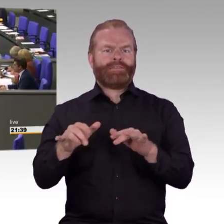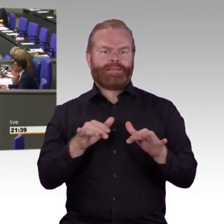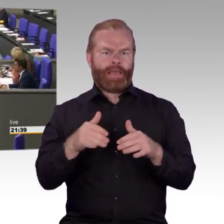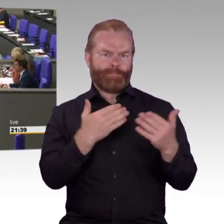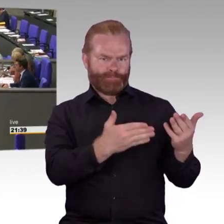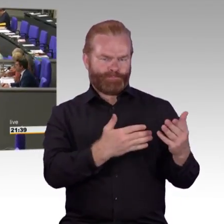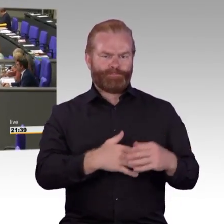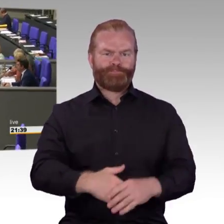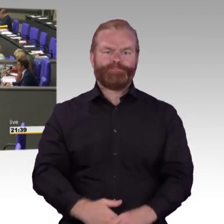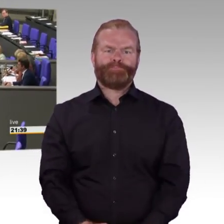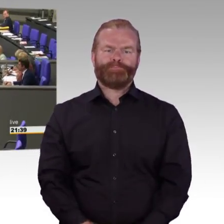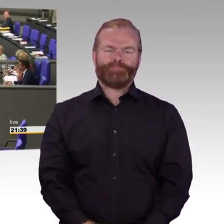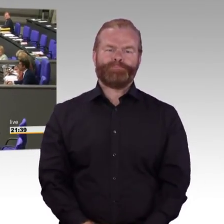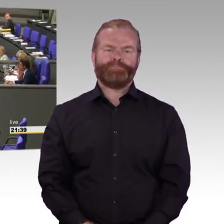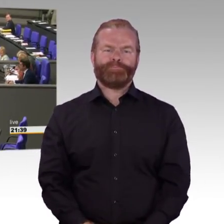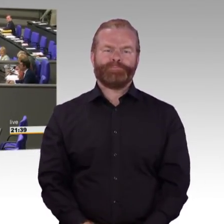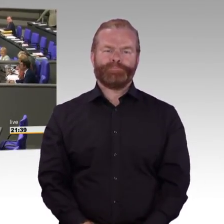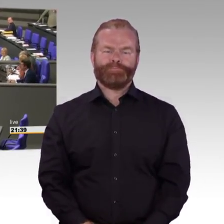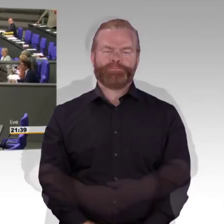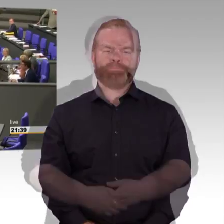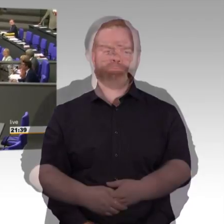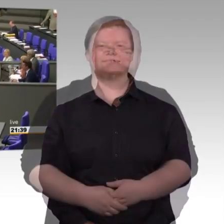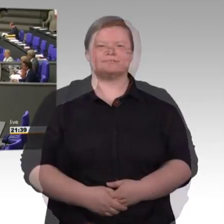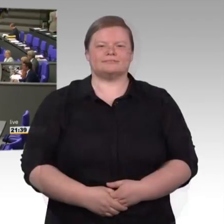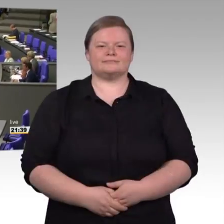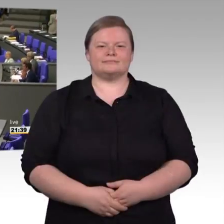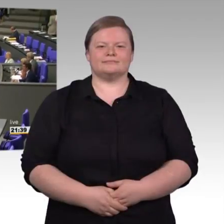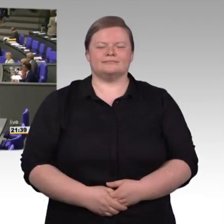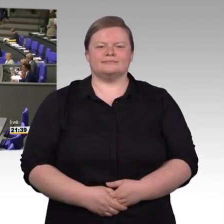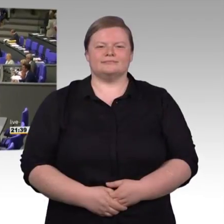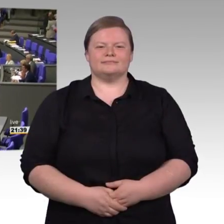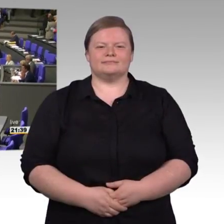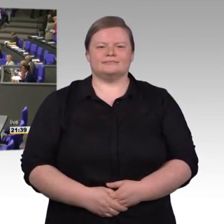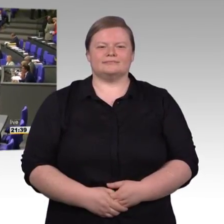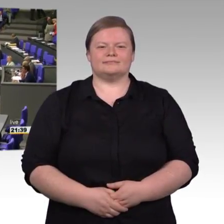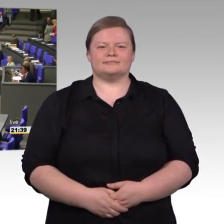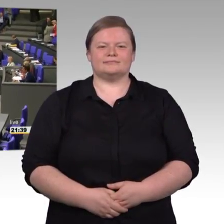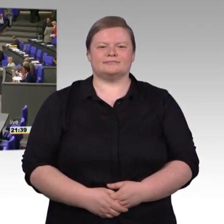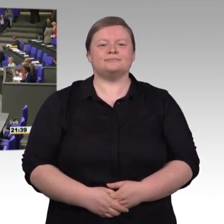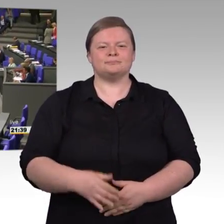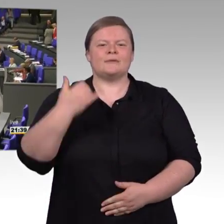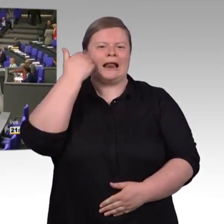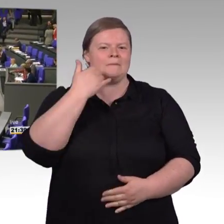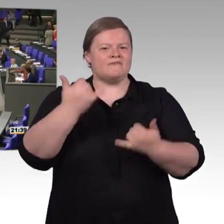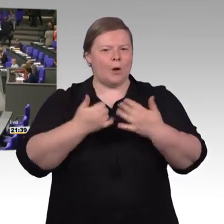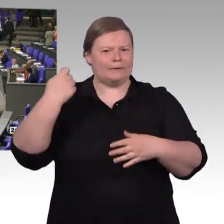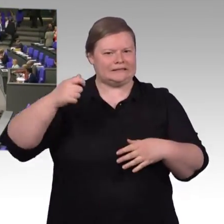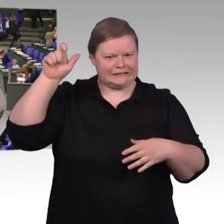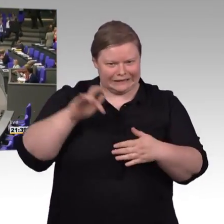Liebe Frau Präsidentin, liebe Kolleginnen und Kollegen, heute beraten wir ein Gesetz abschließend, das noch die geschäftsführende Bundesregierung auf den Weg